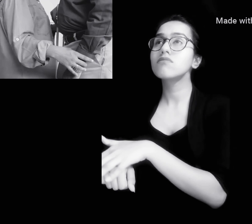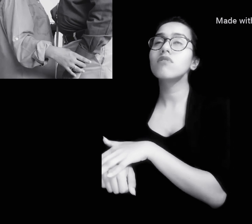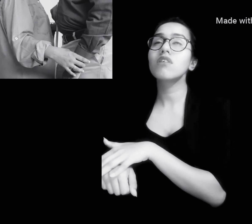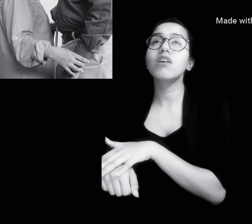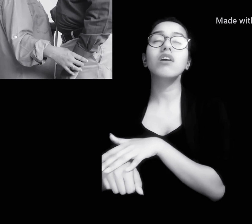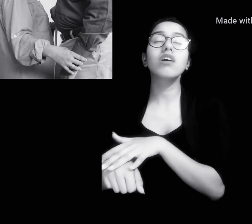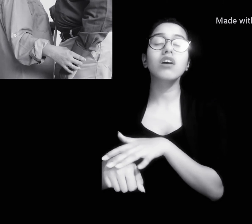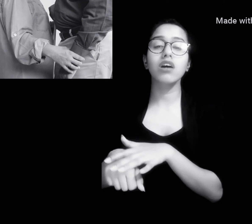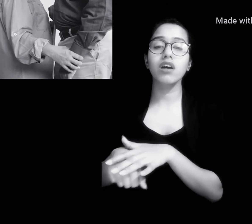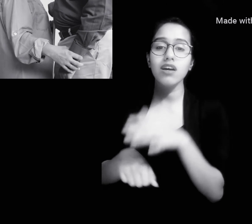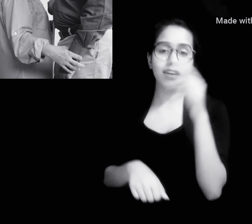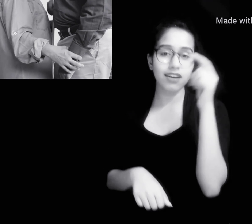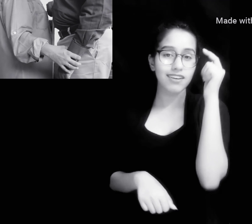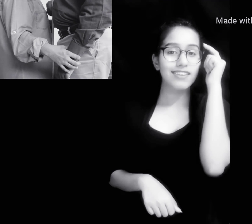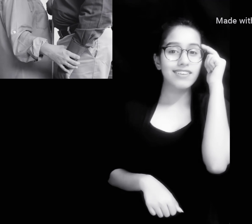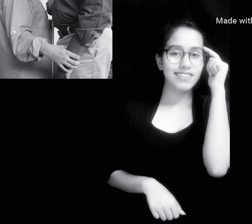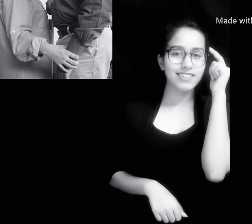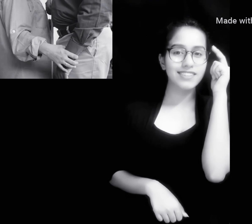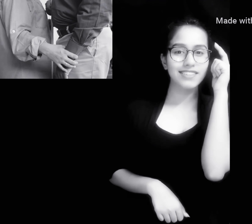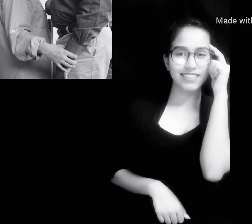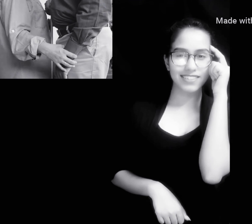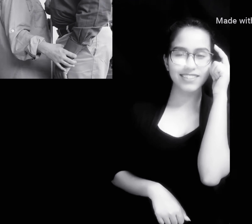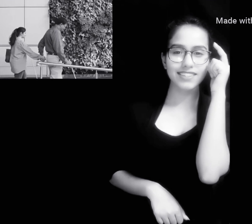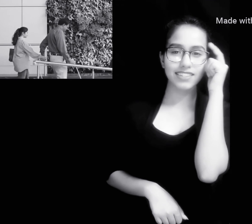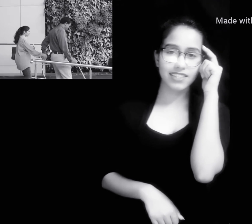स्पर्ष को है पहँचानता